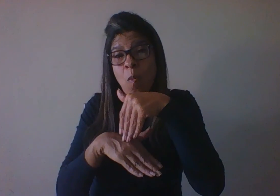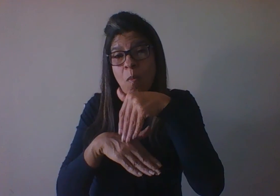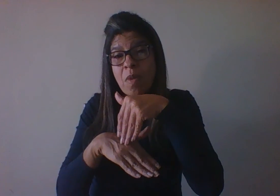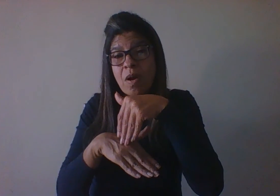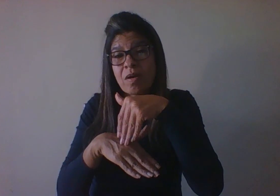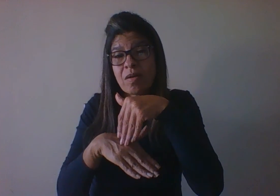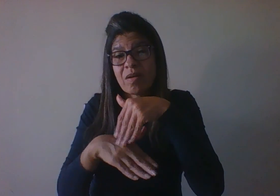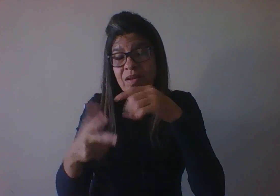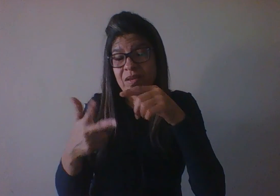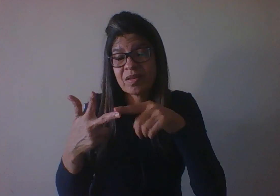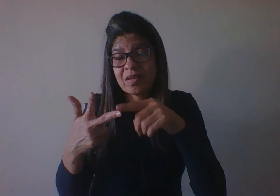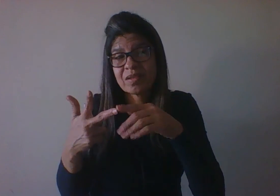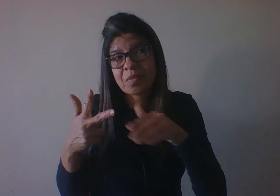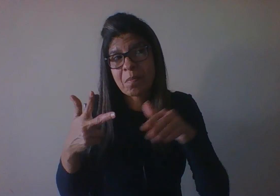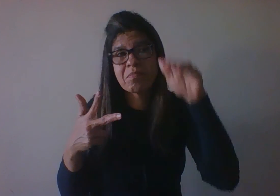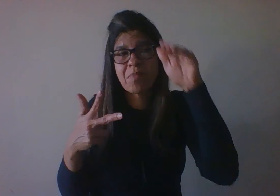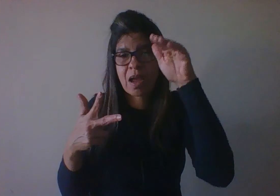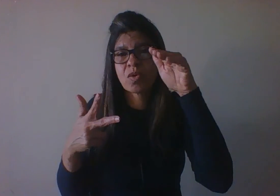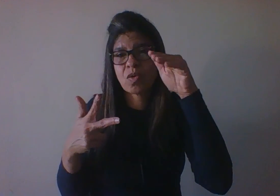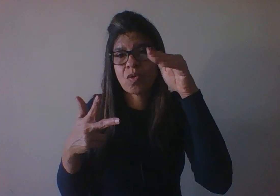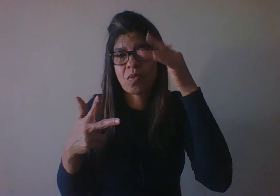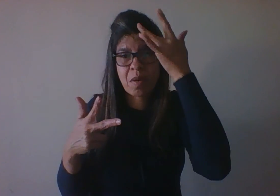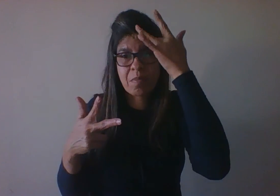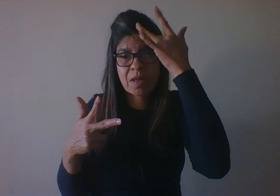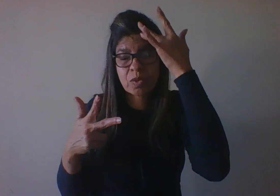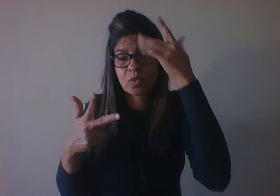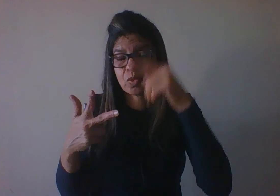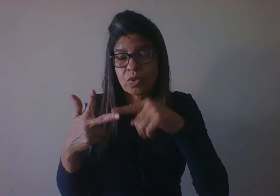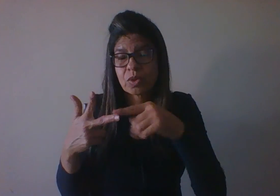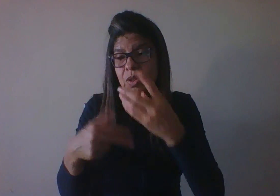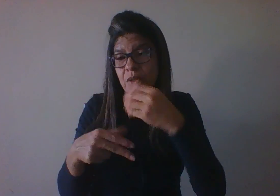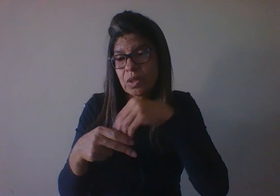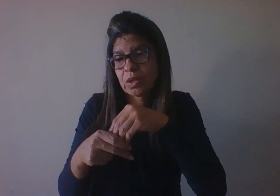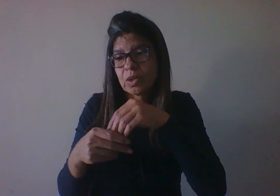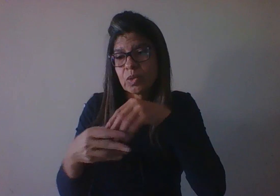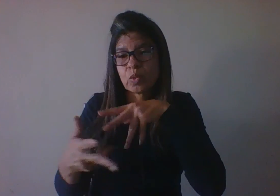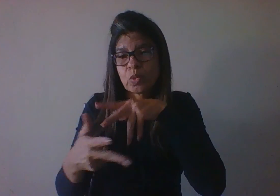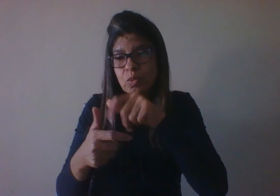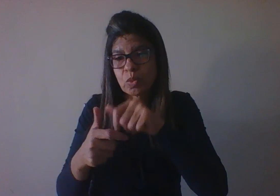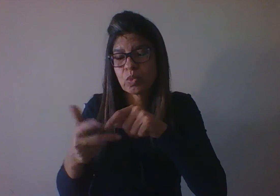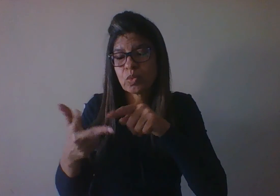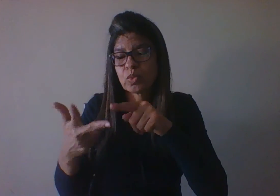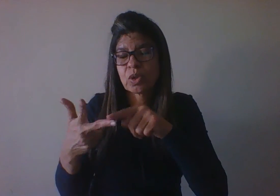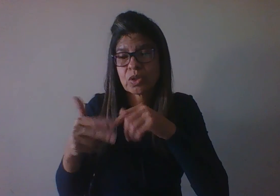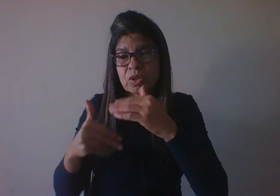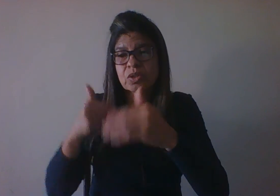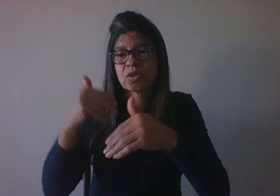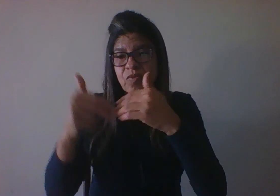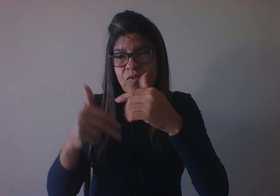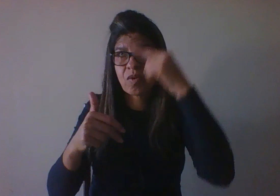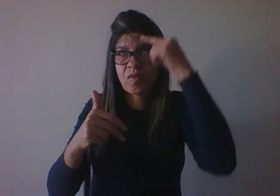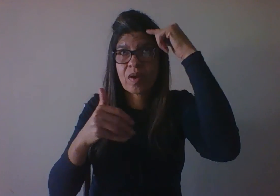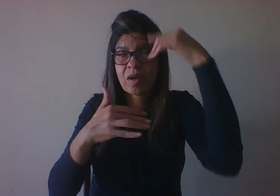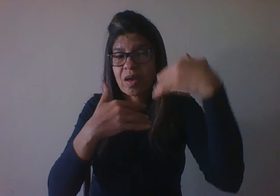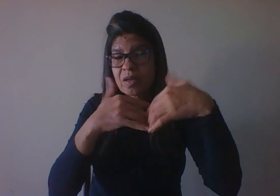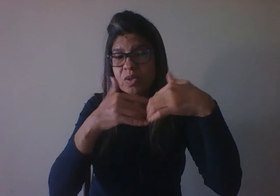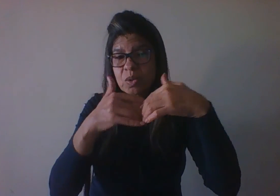pouco mais madura, que opera no mundo, que lida, que desenvolve raciocínios e que vai atrás de